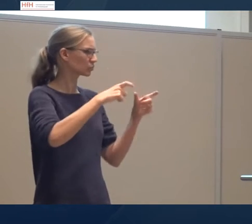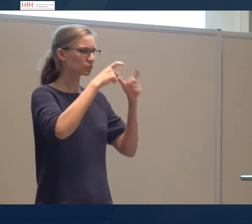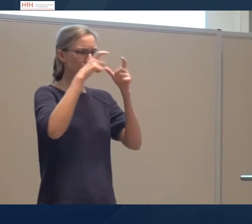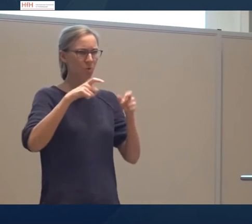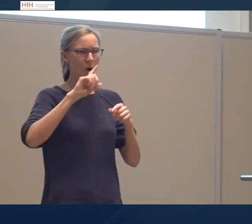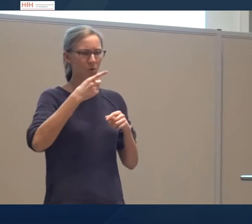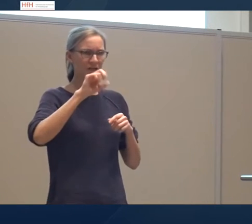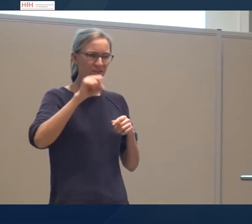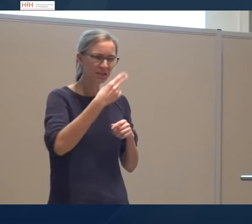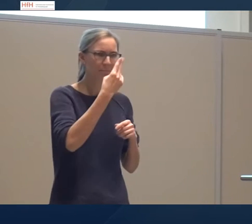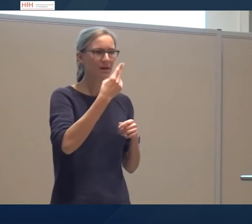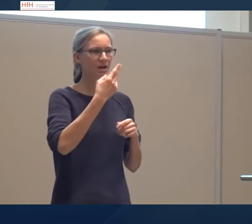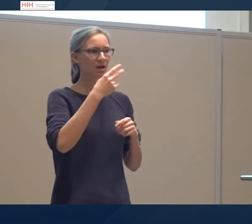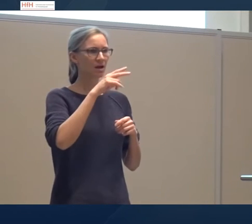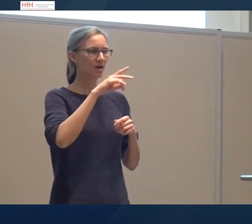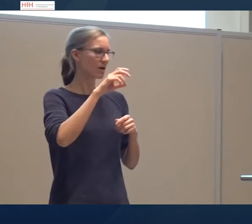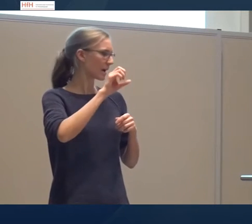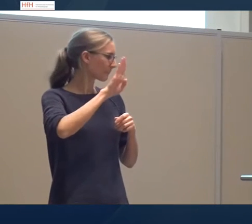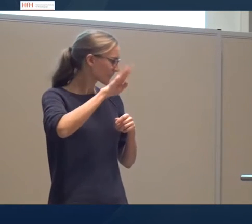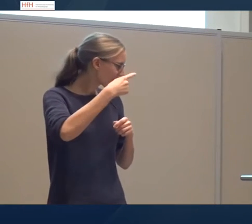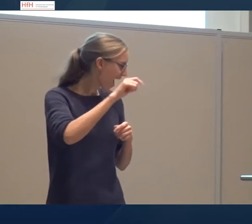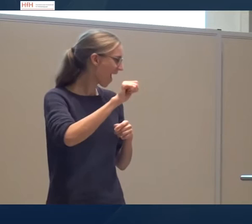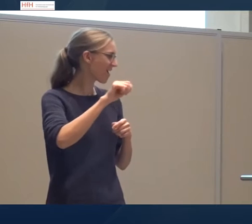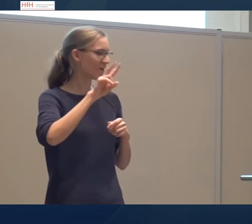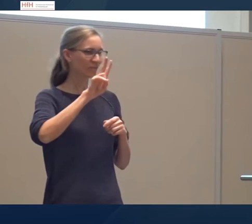verschiedene Institutionen wie der SGB und die BGA.